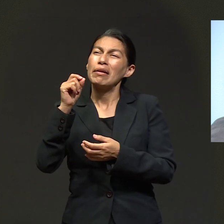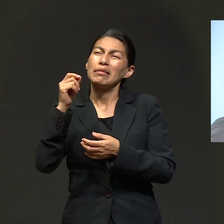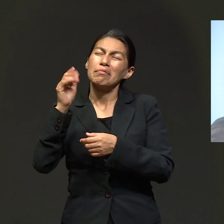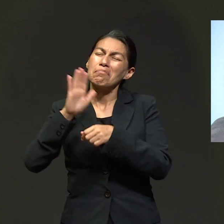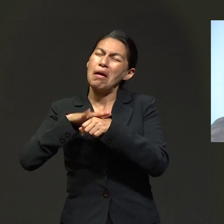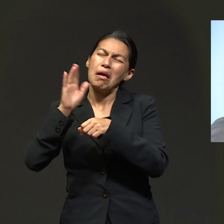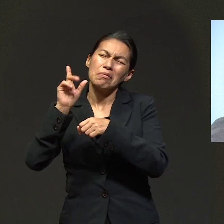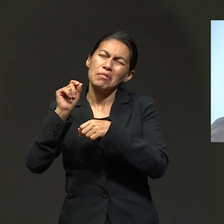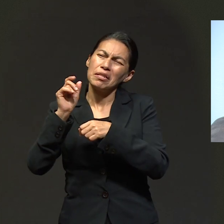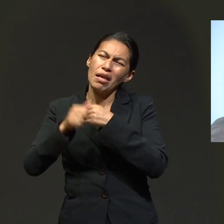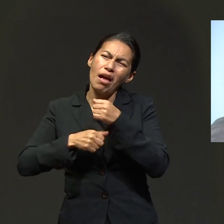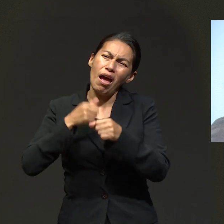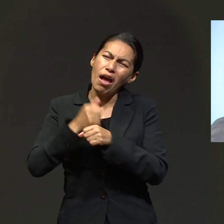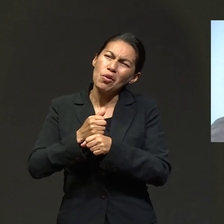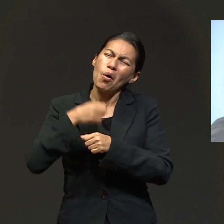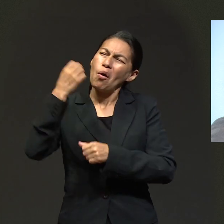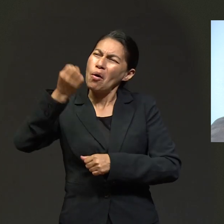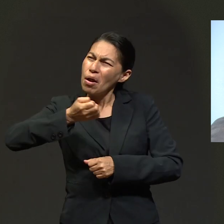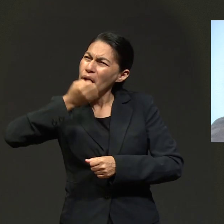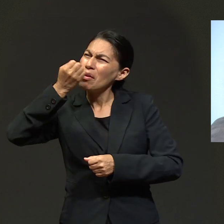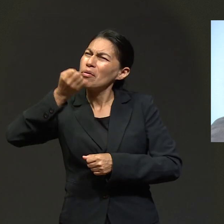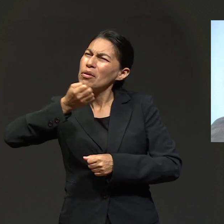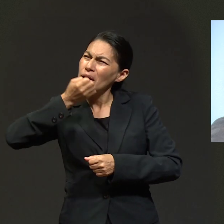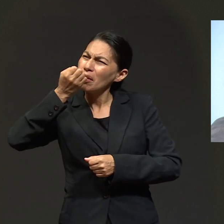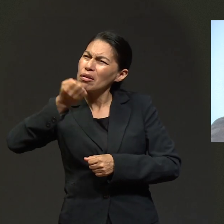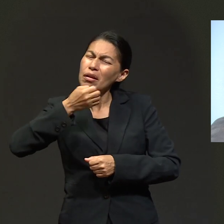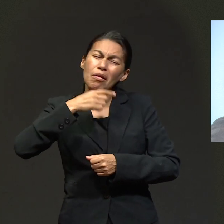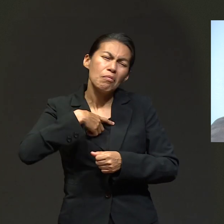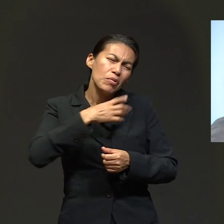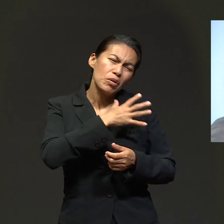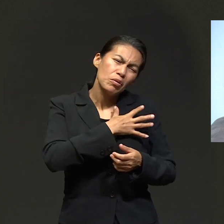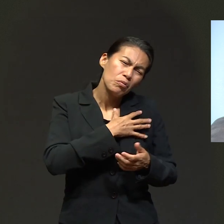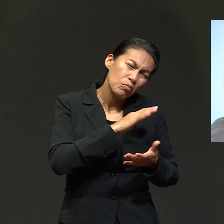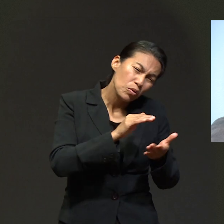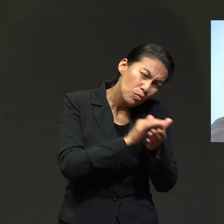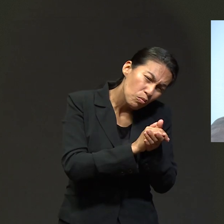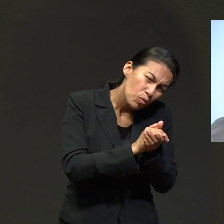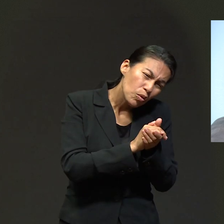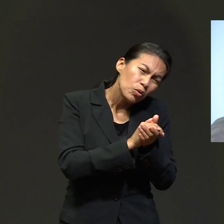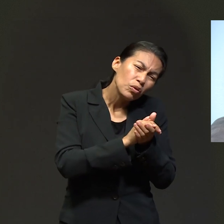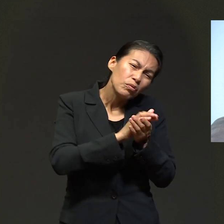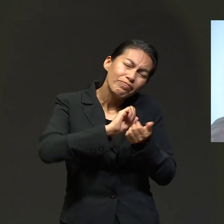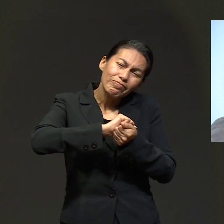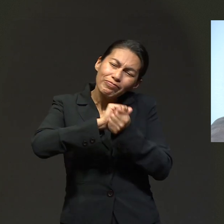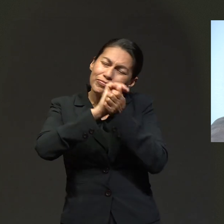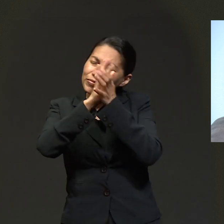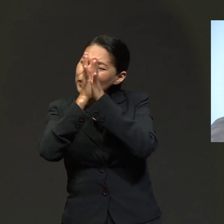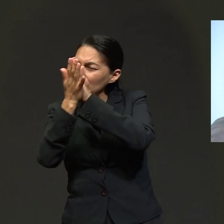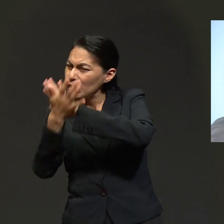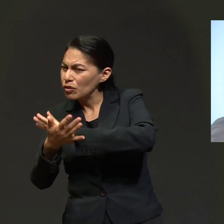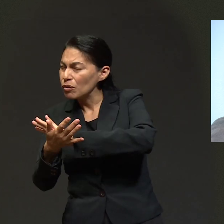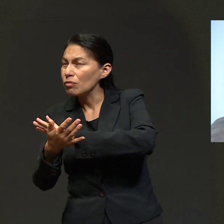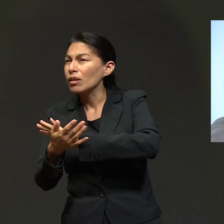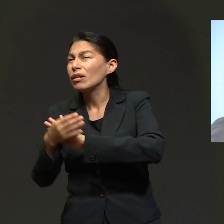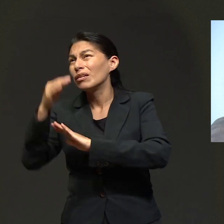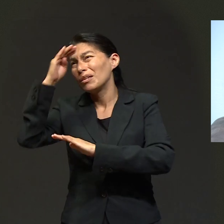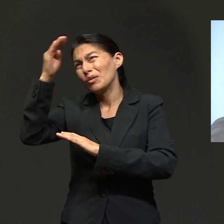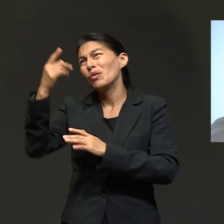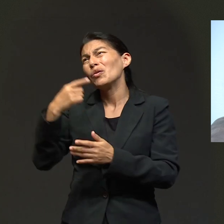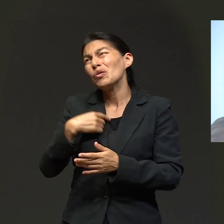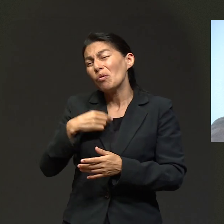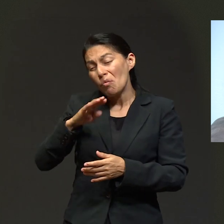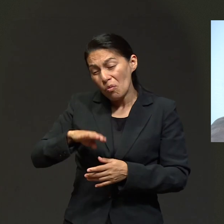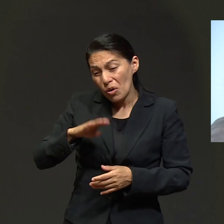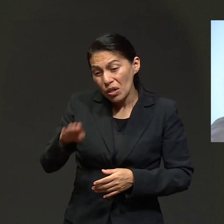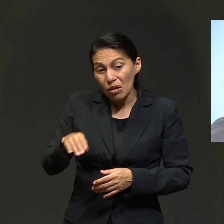más de veintitantos años rogándole a Dios para que él pueda entregar su vida a Dios. Y yo le dije, si yo tengo que bajar a la tumba